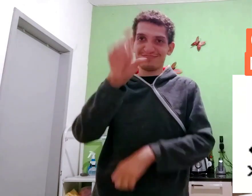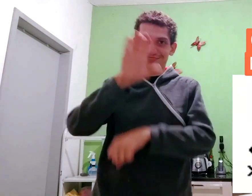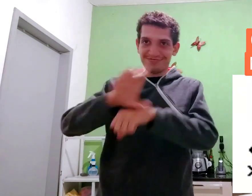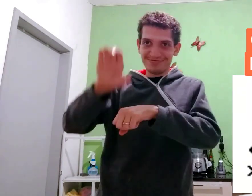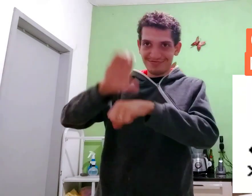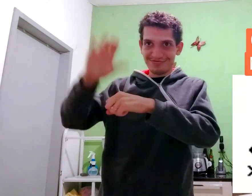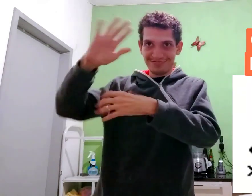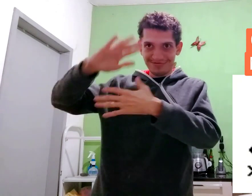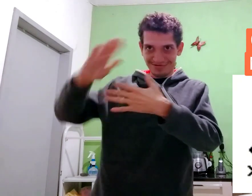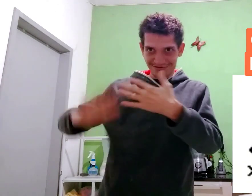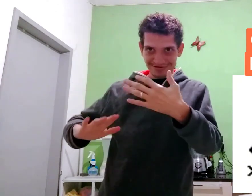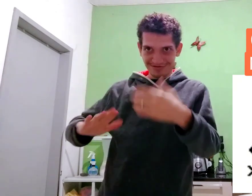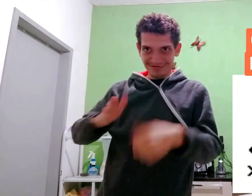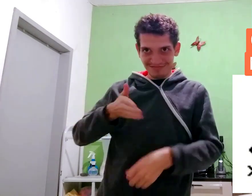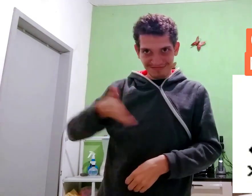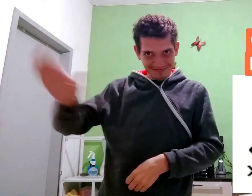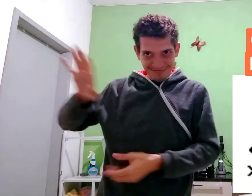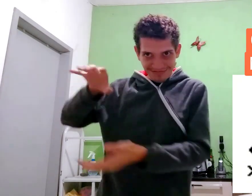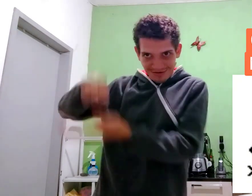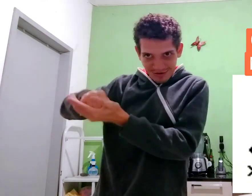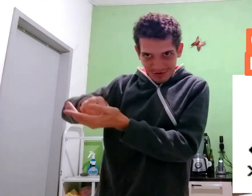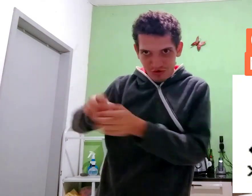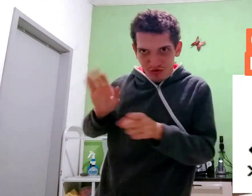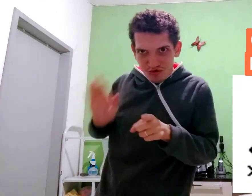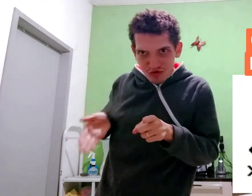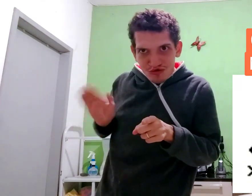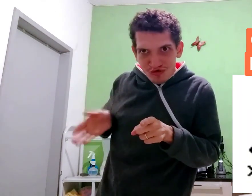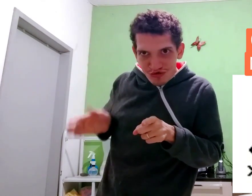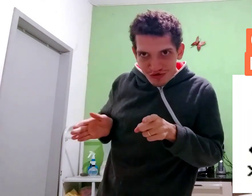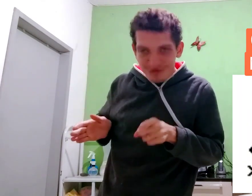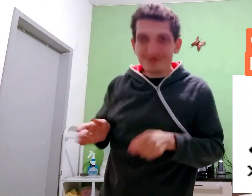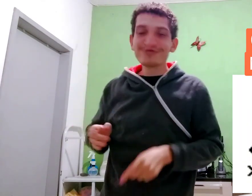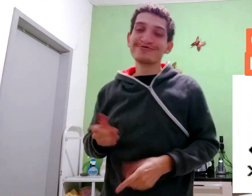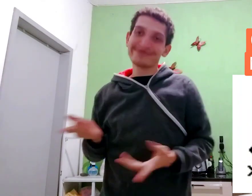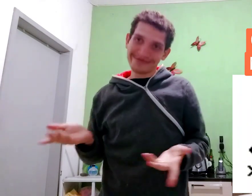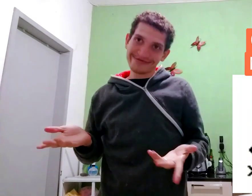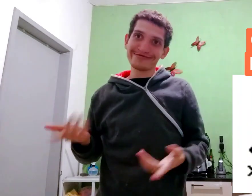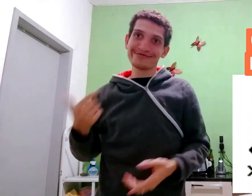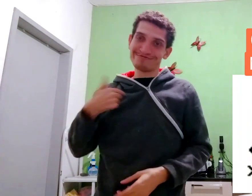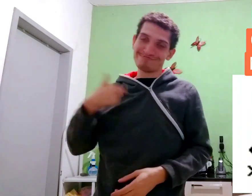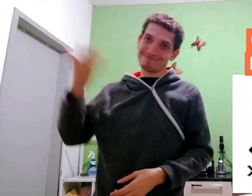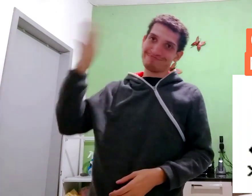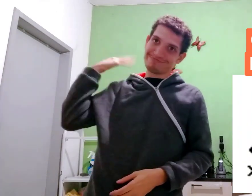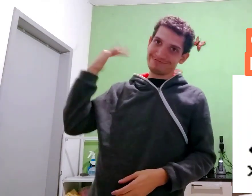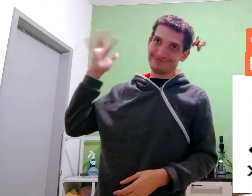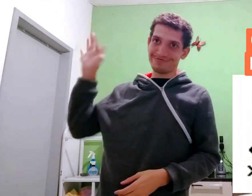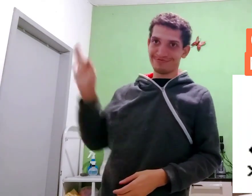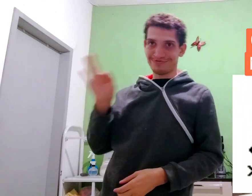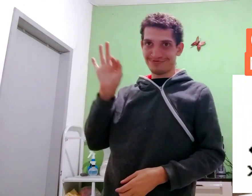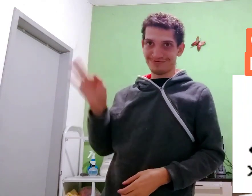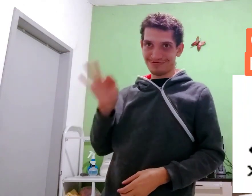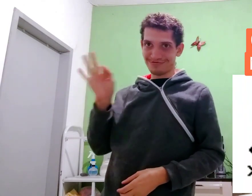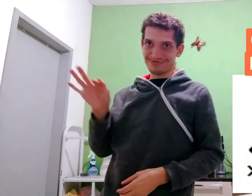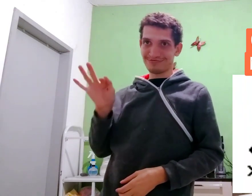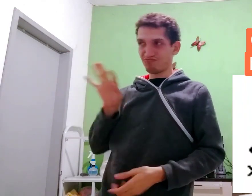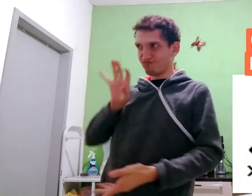Exemplo. Curso. Livres. Você ir? Cadastro. Matricular. Já? Não. Eu antes.